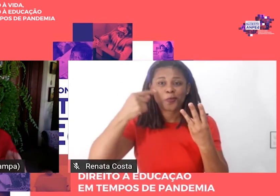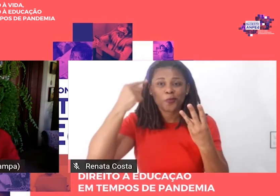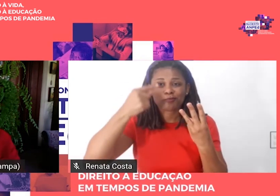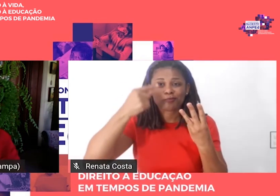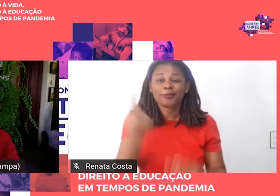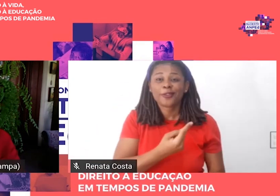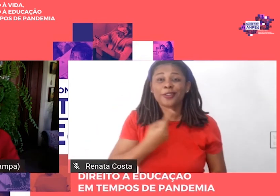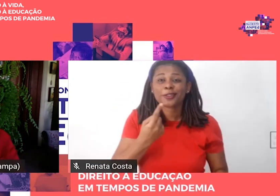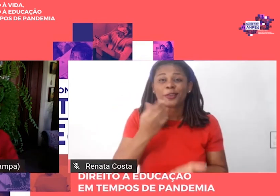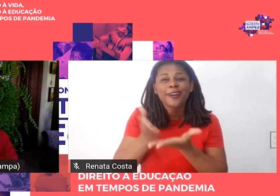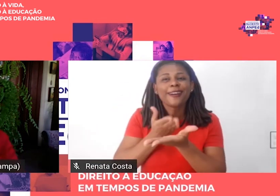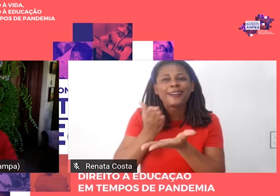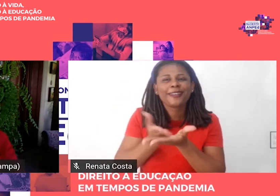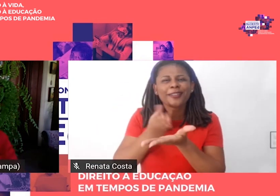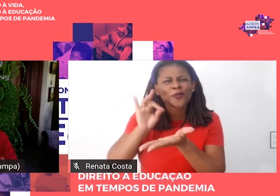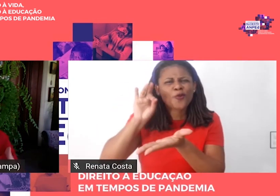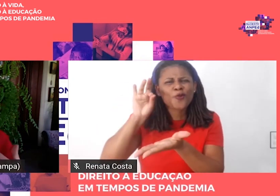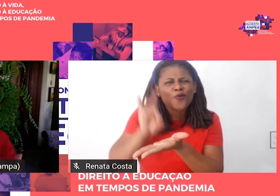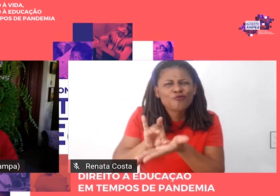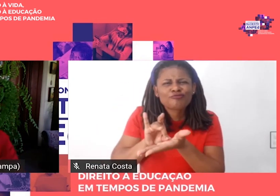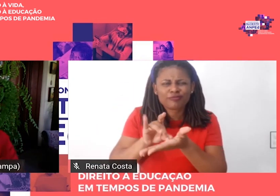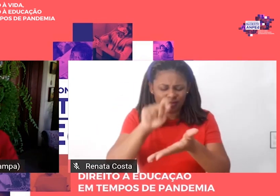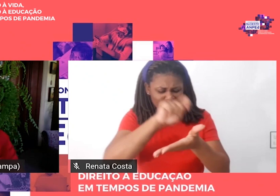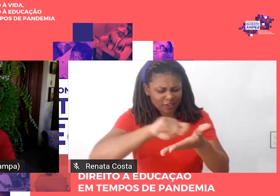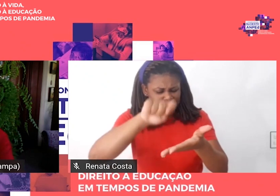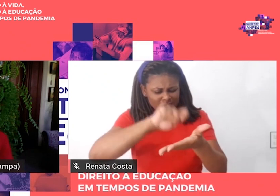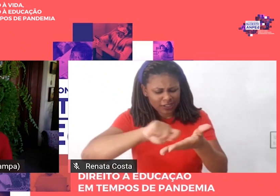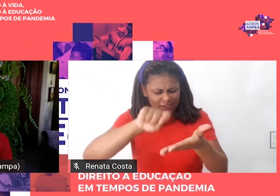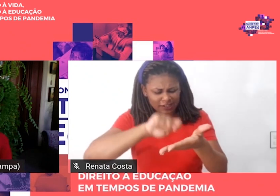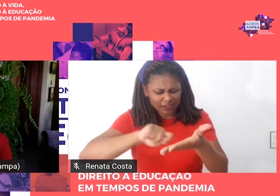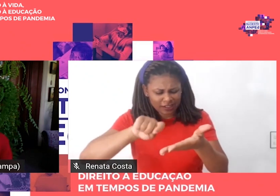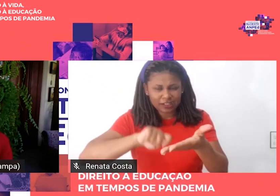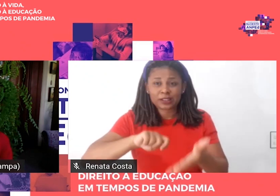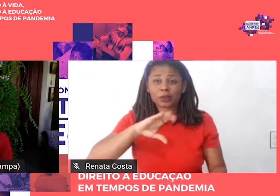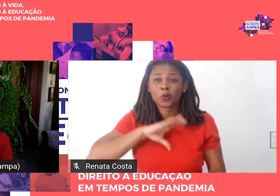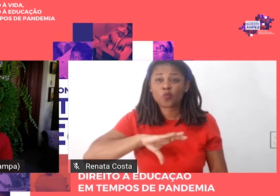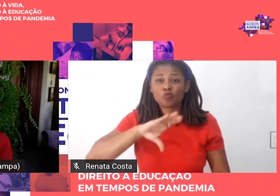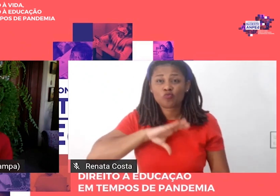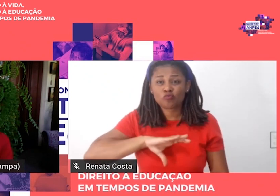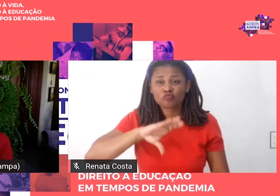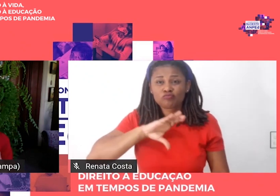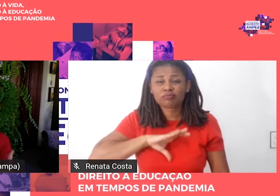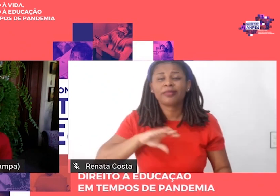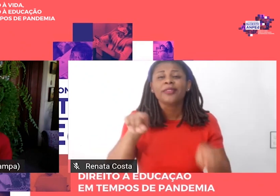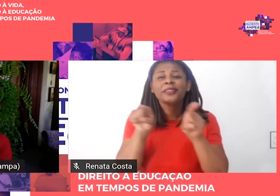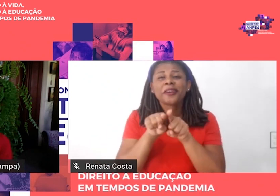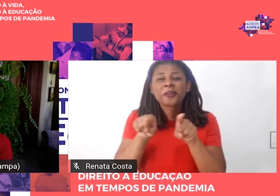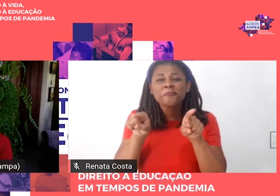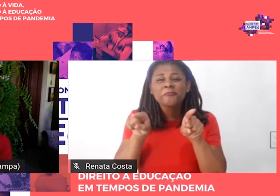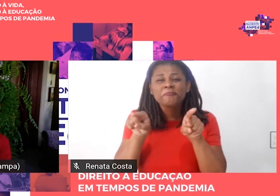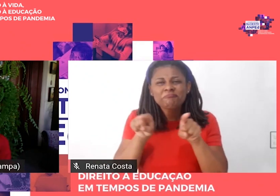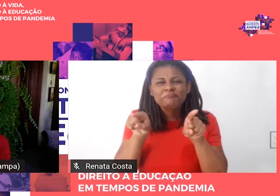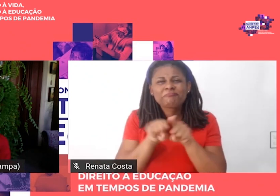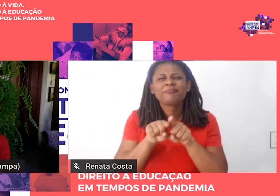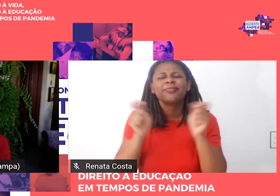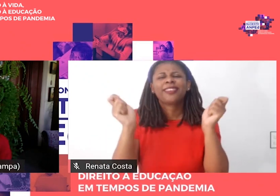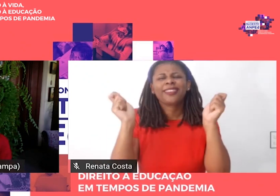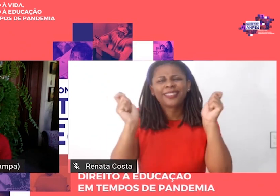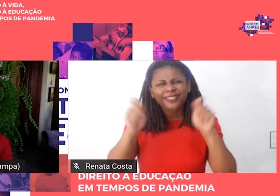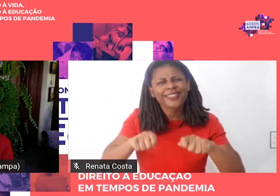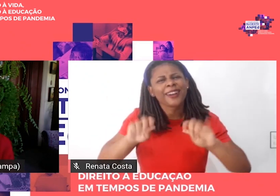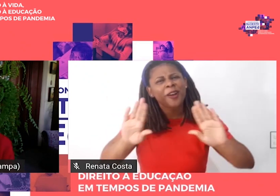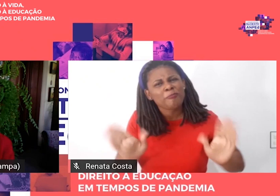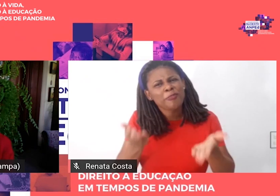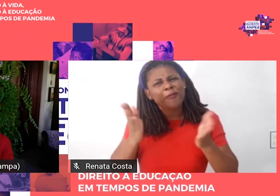originalmente escritos, né, e resenhados em português tenham também, cheguem também ao conhecimento